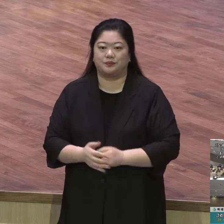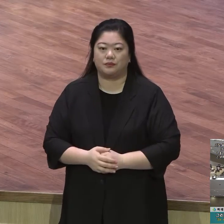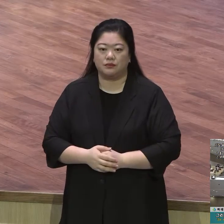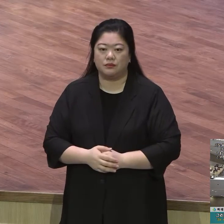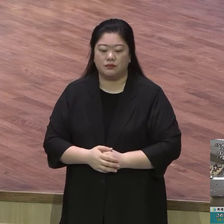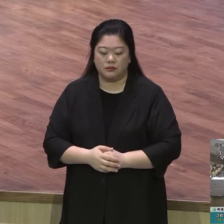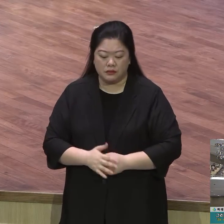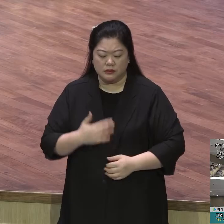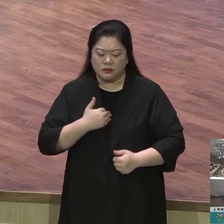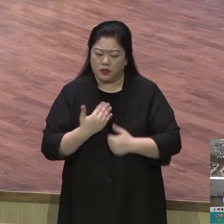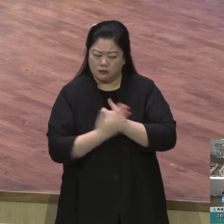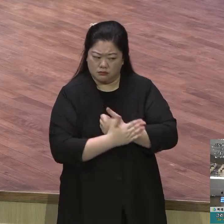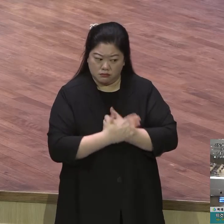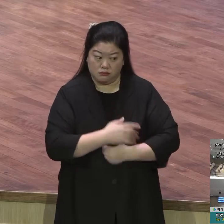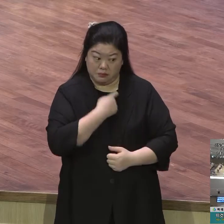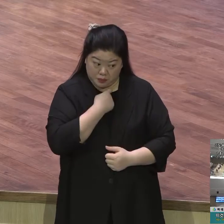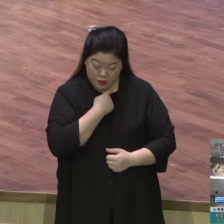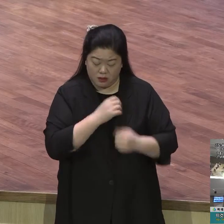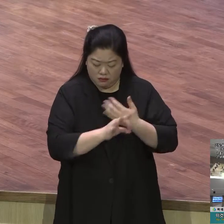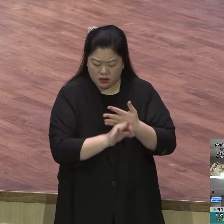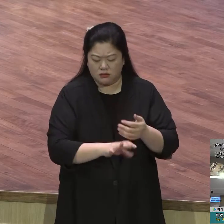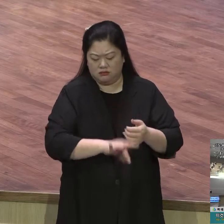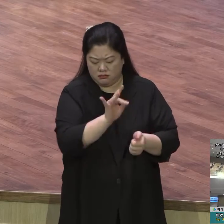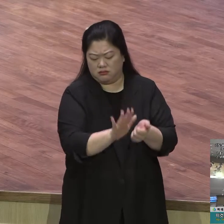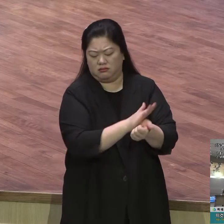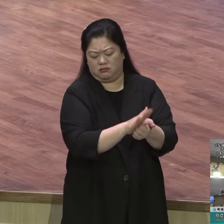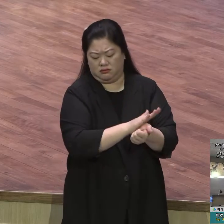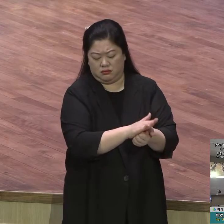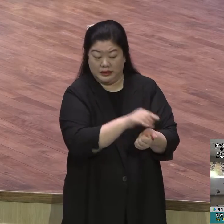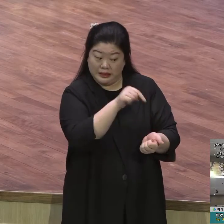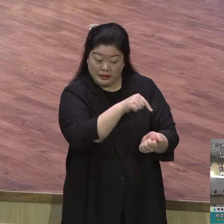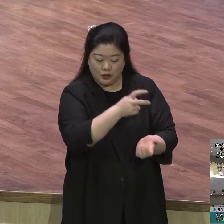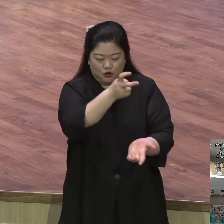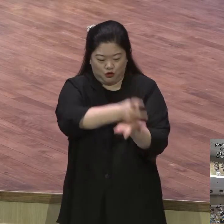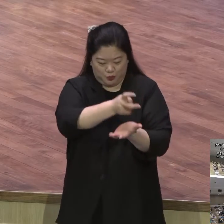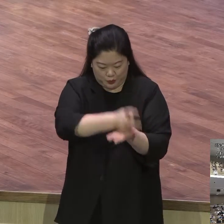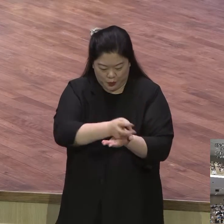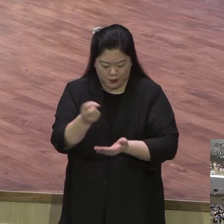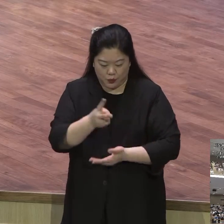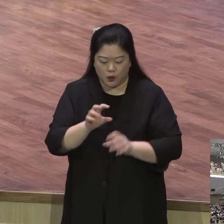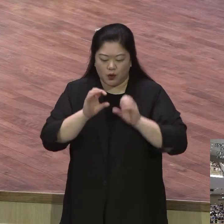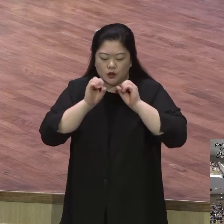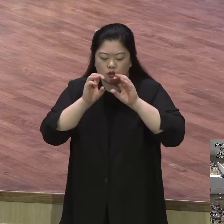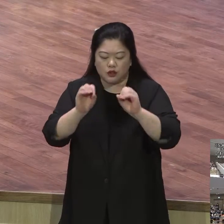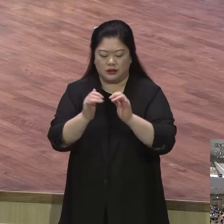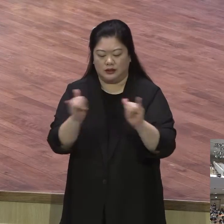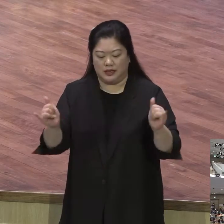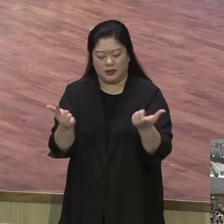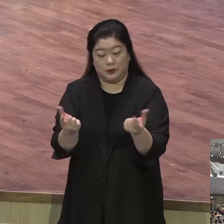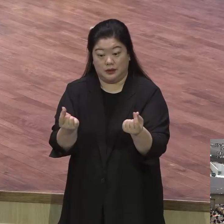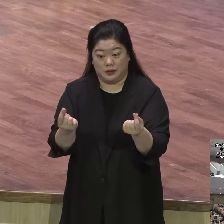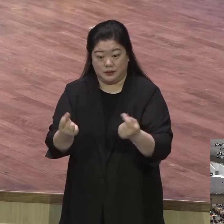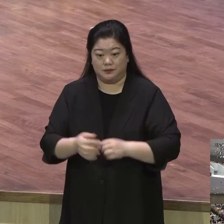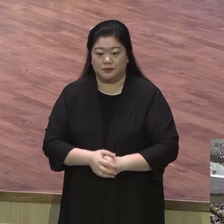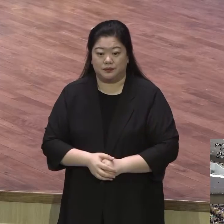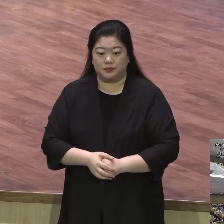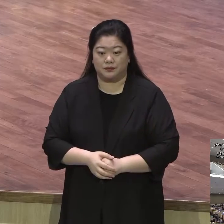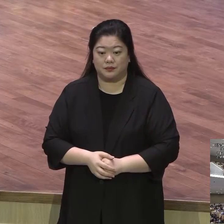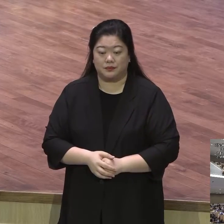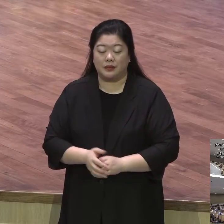너희도 남을 대접하라 이것이 일법이여 선지자니라 이 말씀은요 예수님의 산상수원 중에 절정에